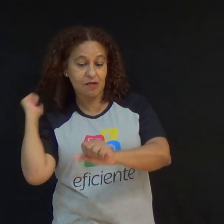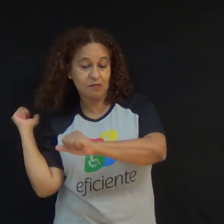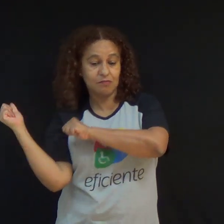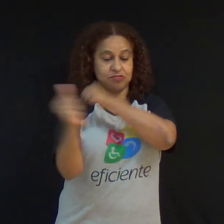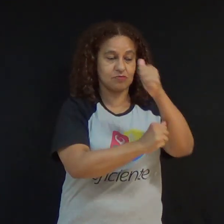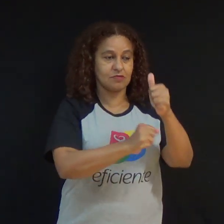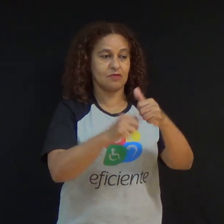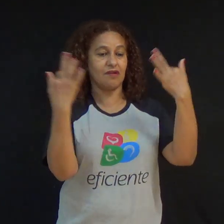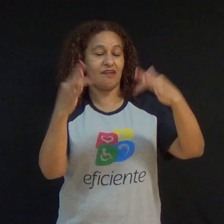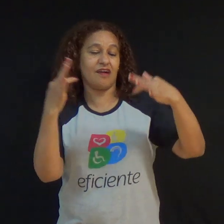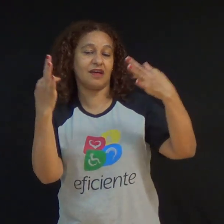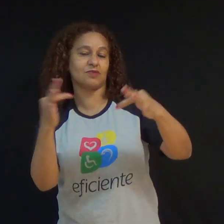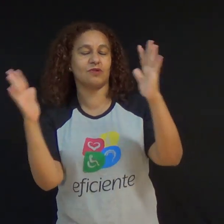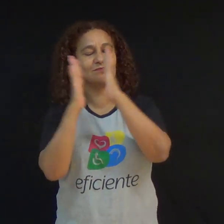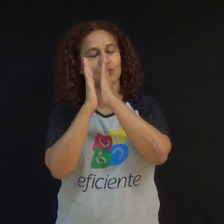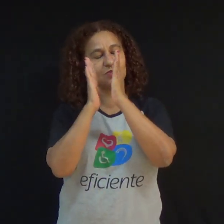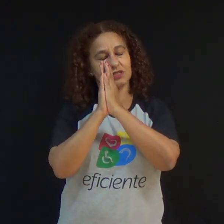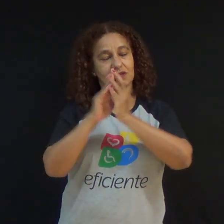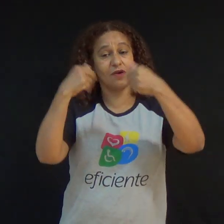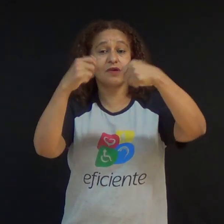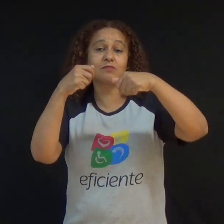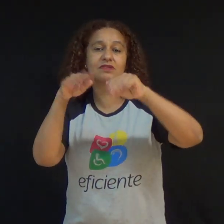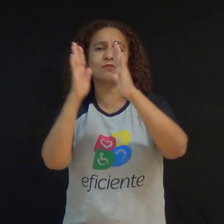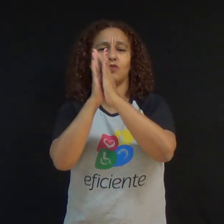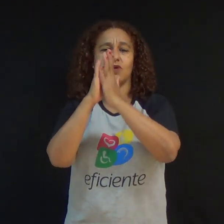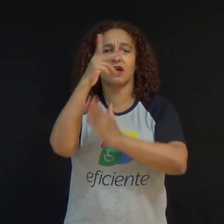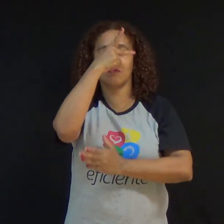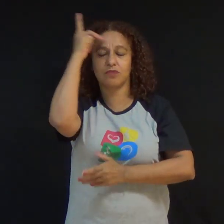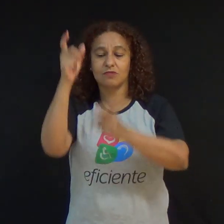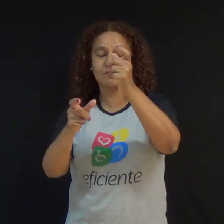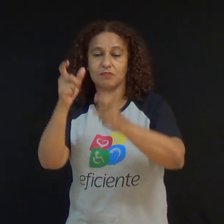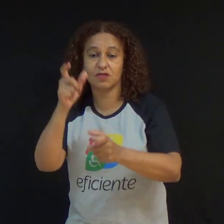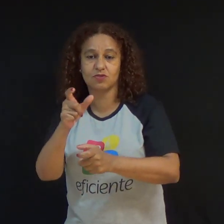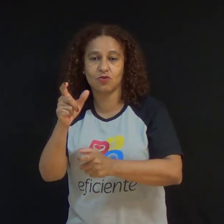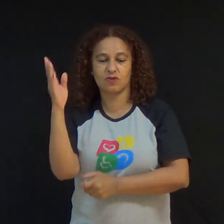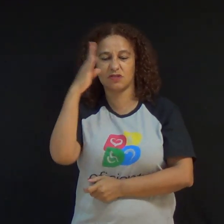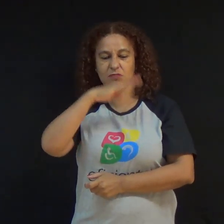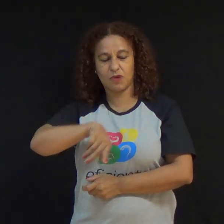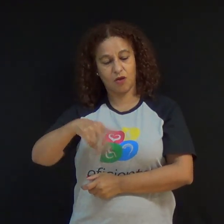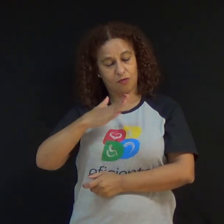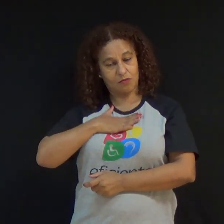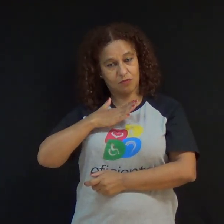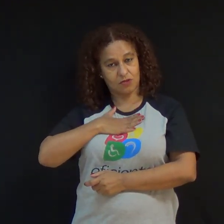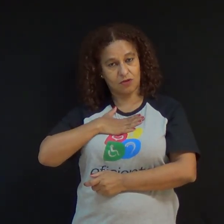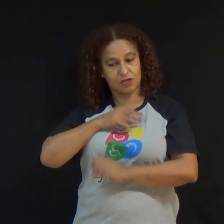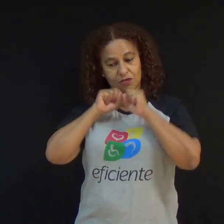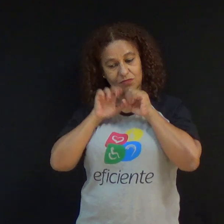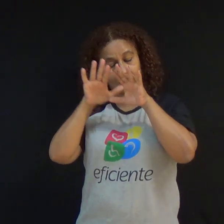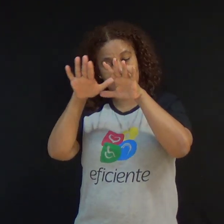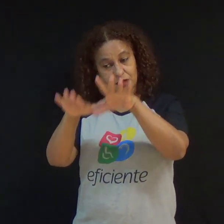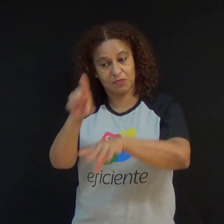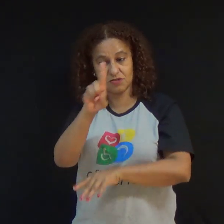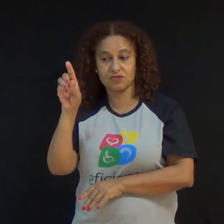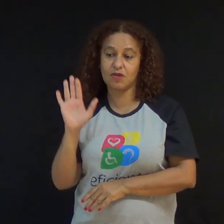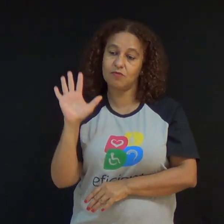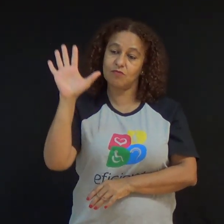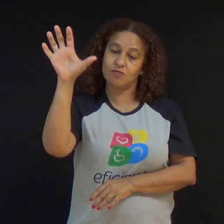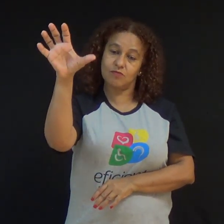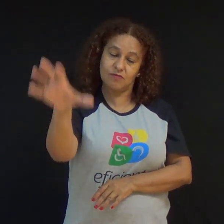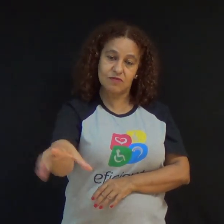Amar aqueles que nos fazem mal e desejar que a bênção do Senhor os acompanhe em sinceridade diante de Deus é uma